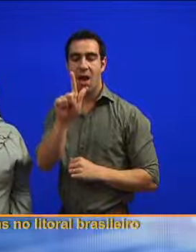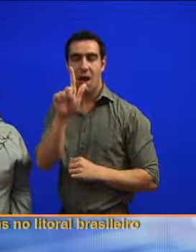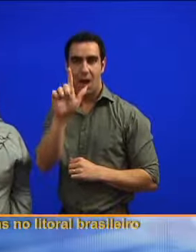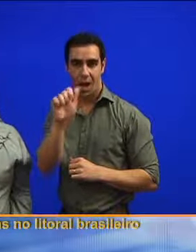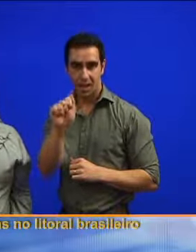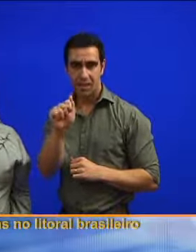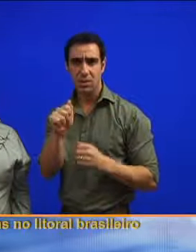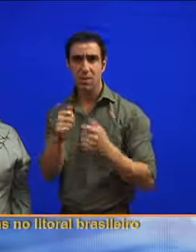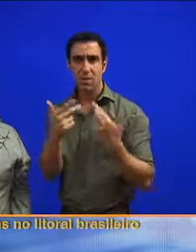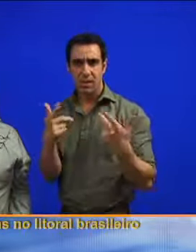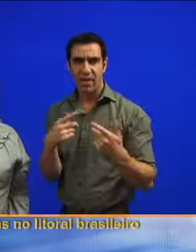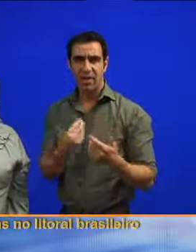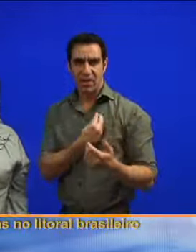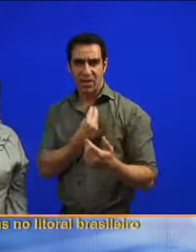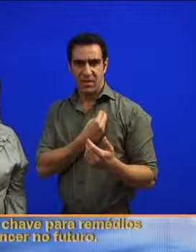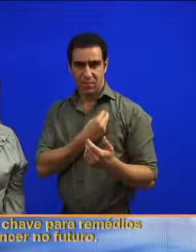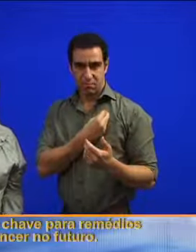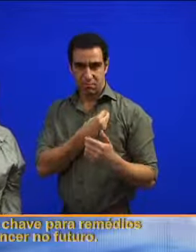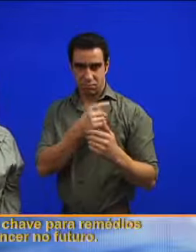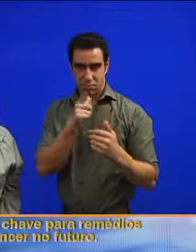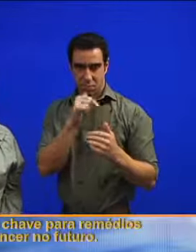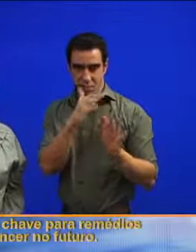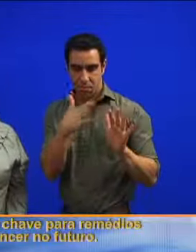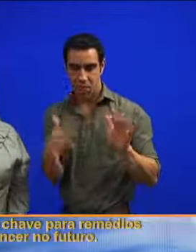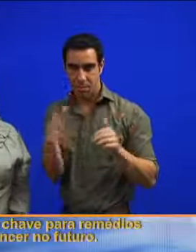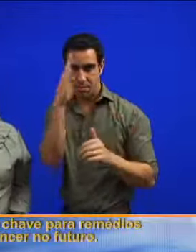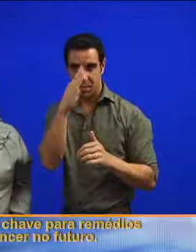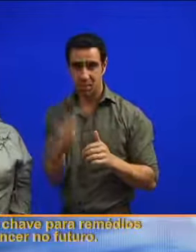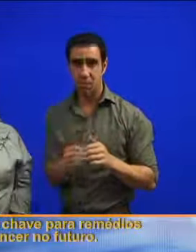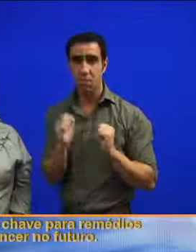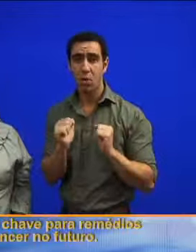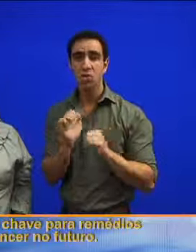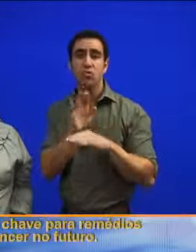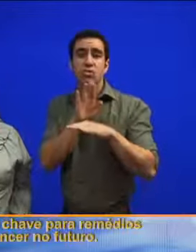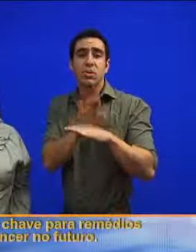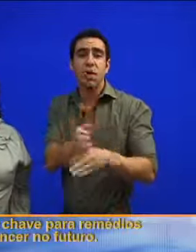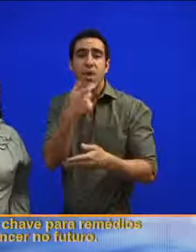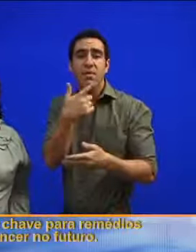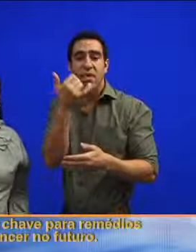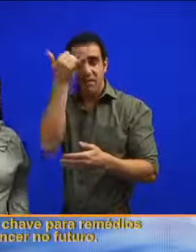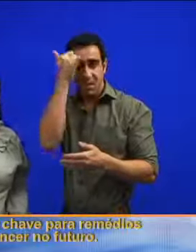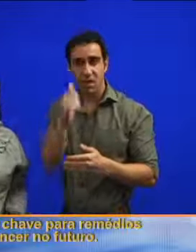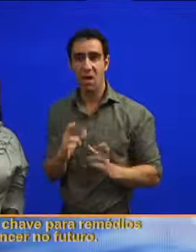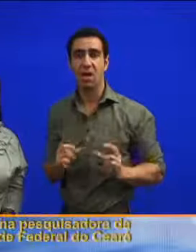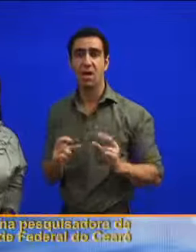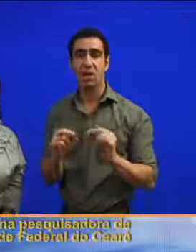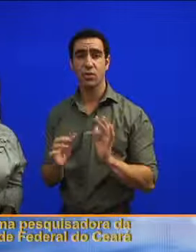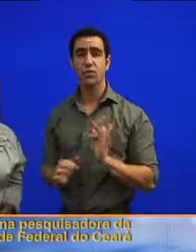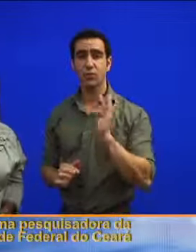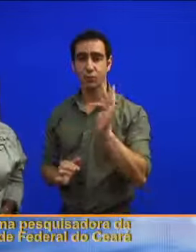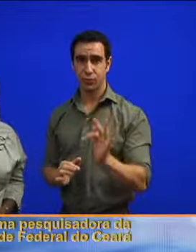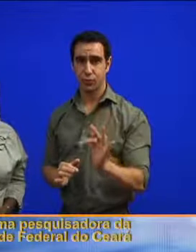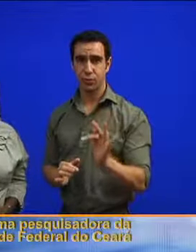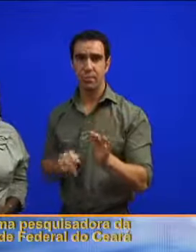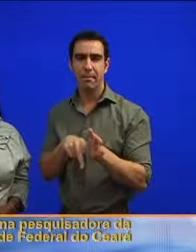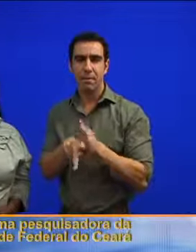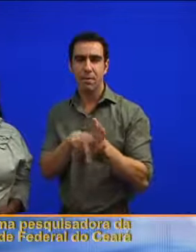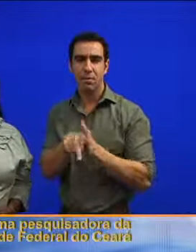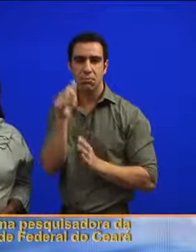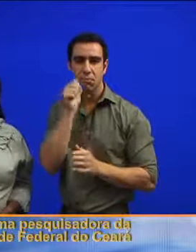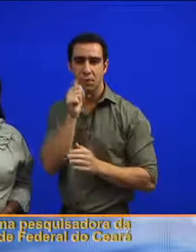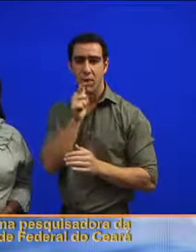Algas comuns no litoral brasileiro podem ser a chave para remédios anti-câncer no futuro. Segundo uma